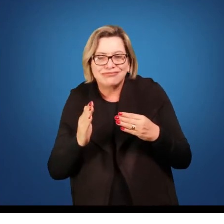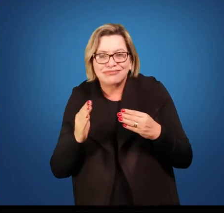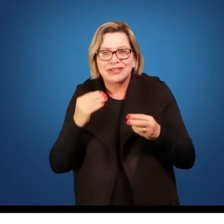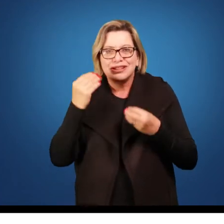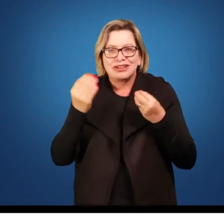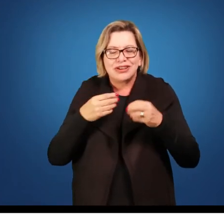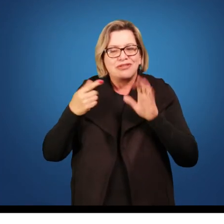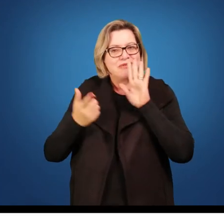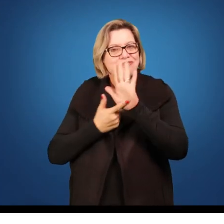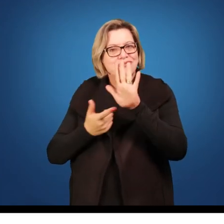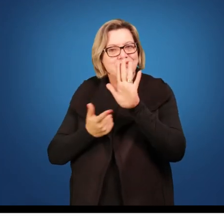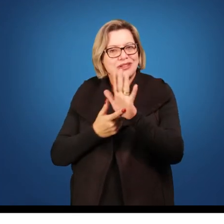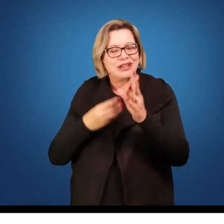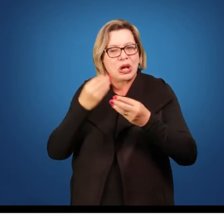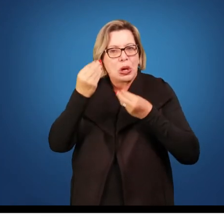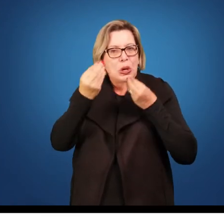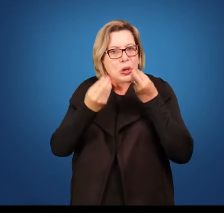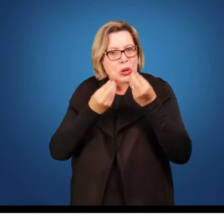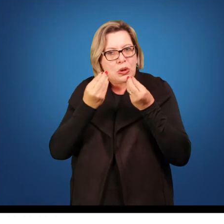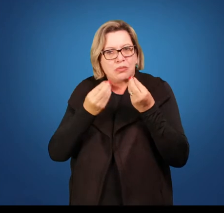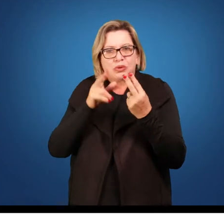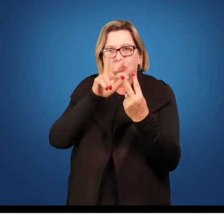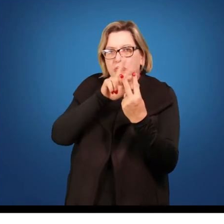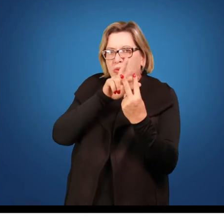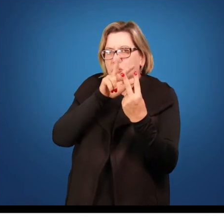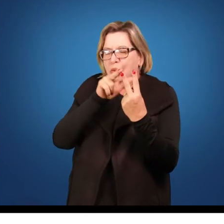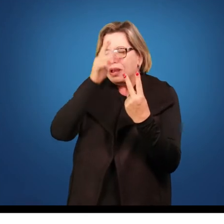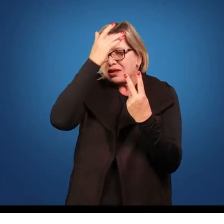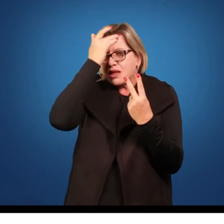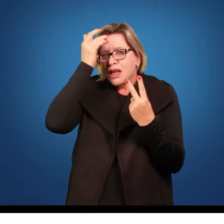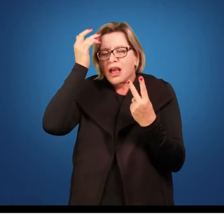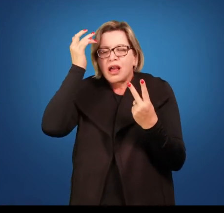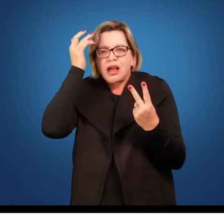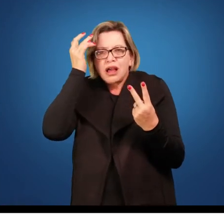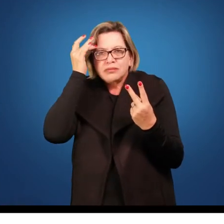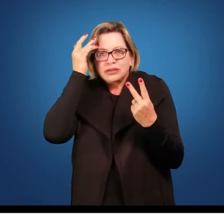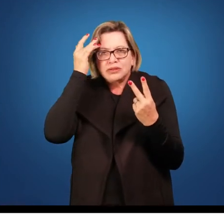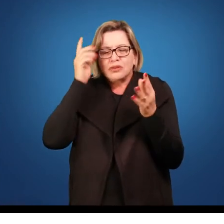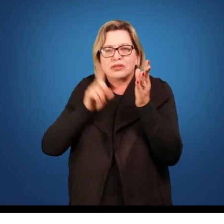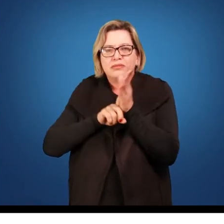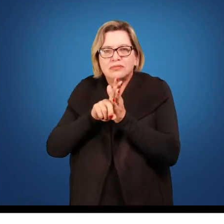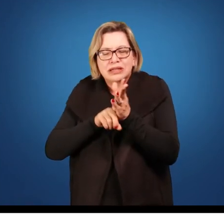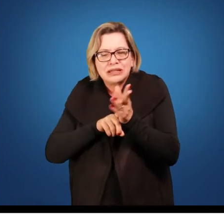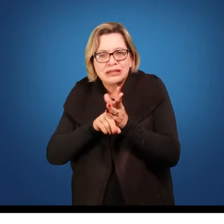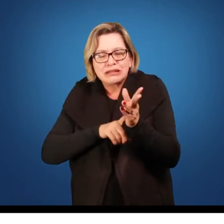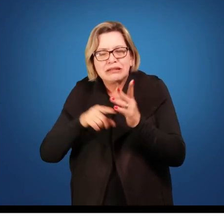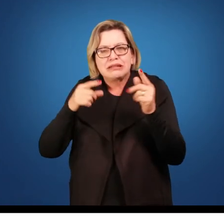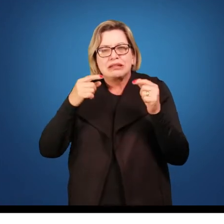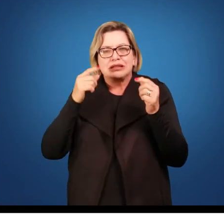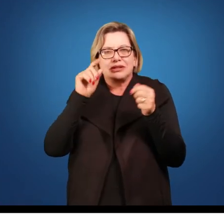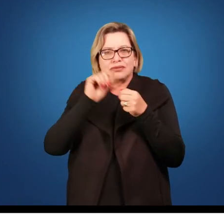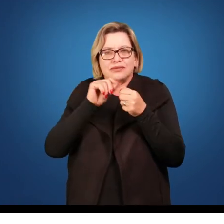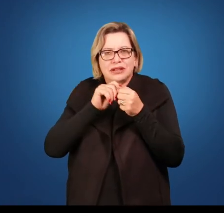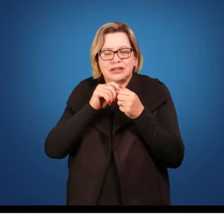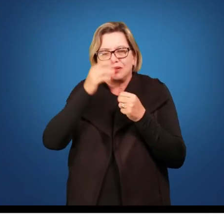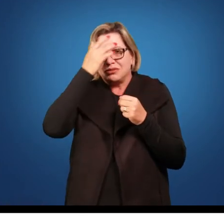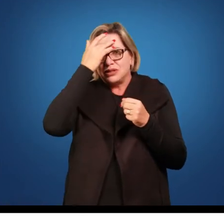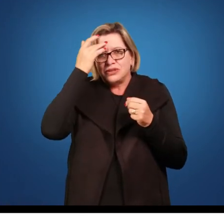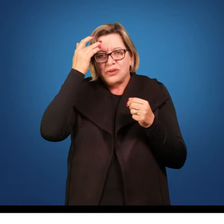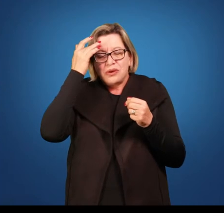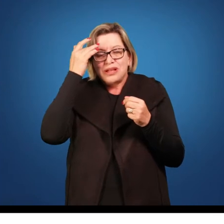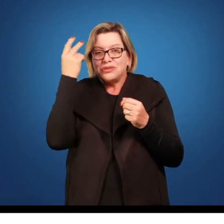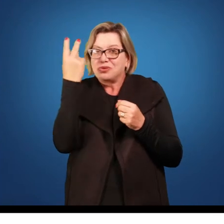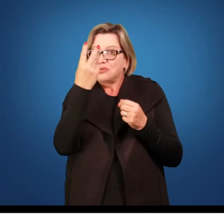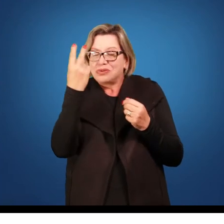momento da disciplina, a contribuição de dois cientistas políticos brasilianistas, que são estrangeiros, que